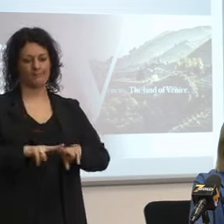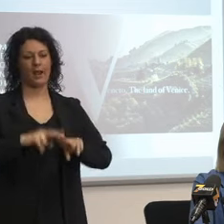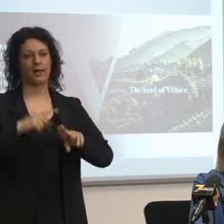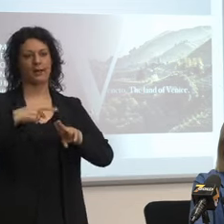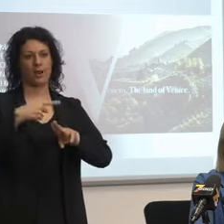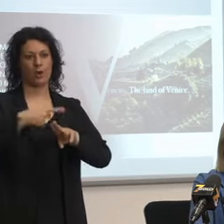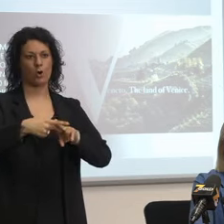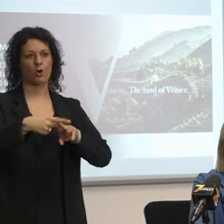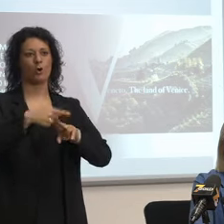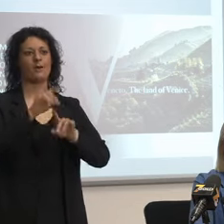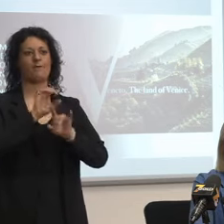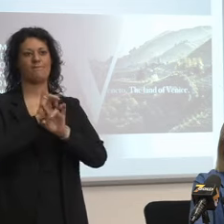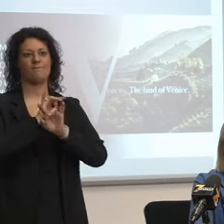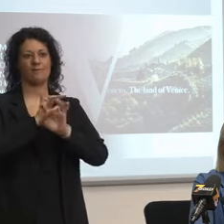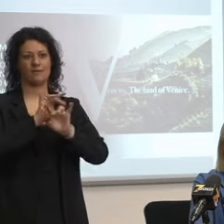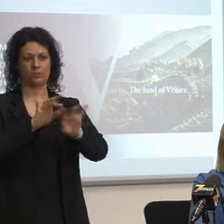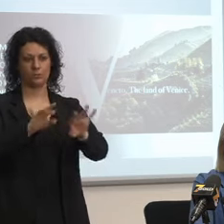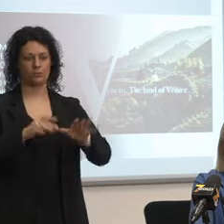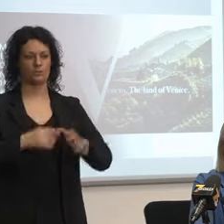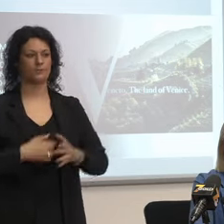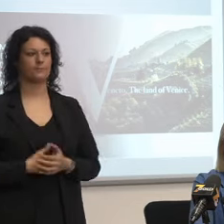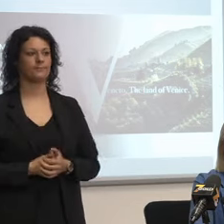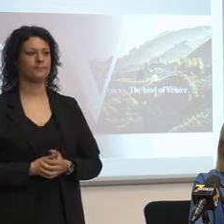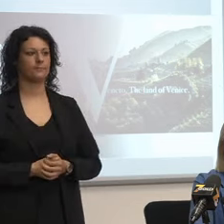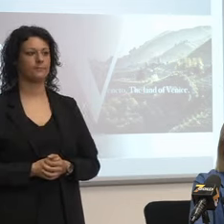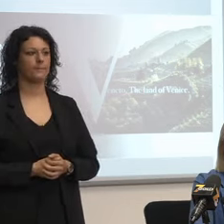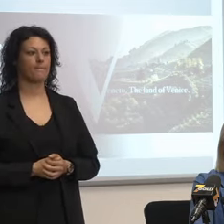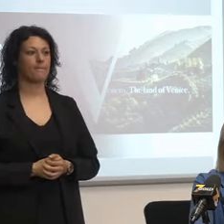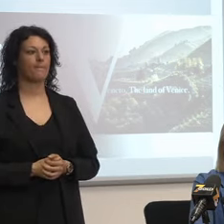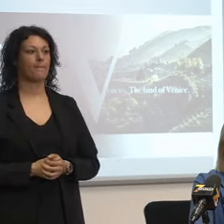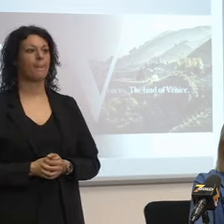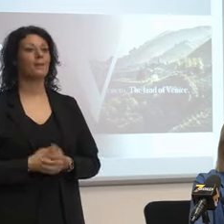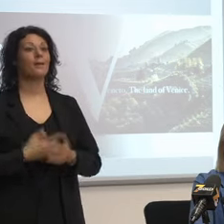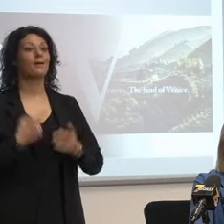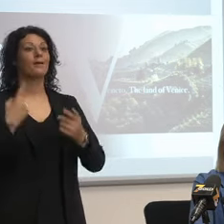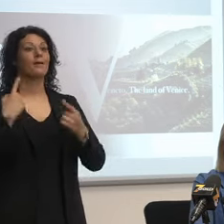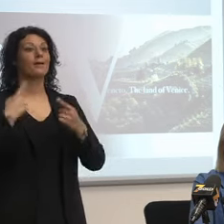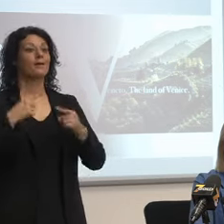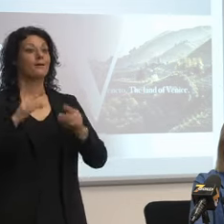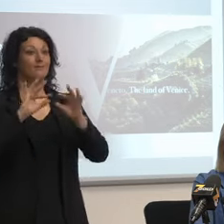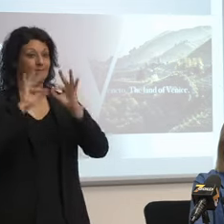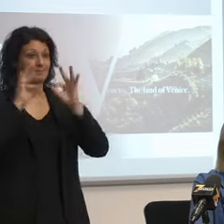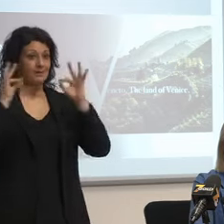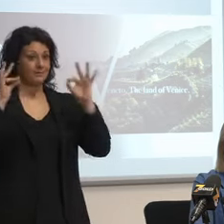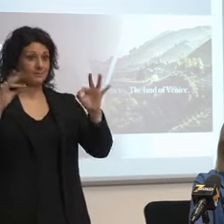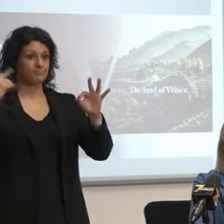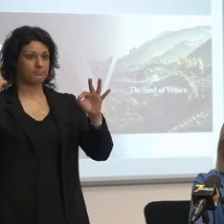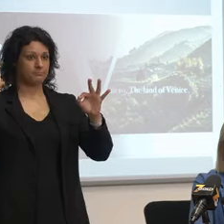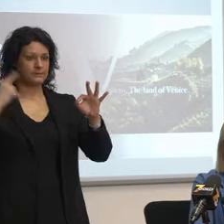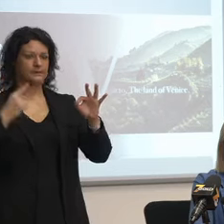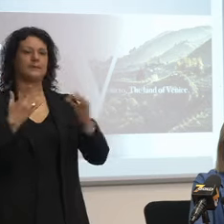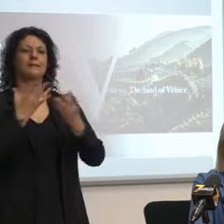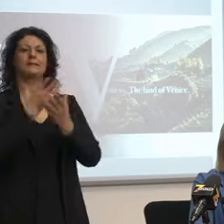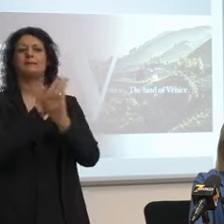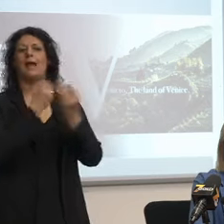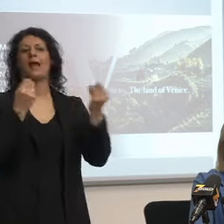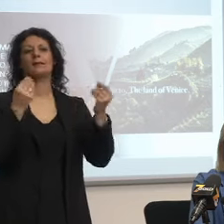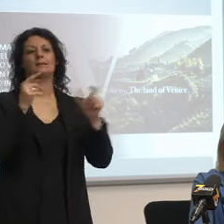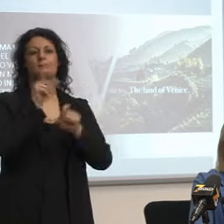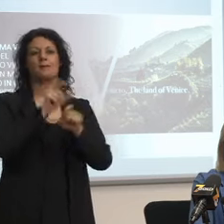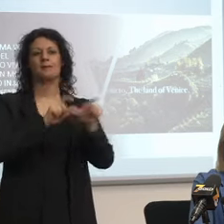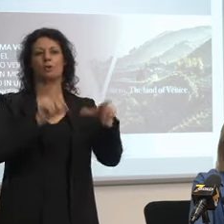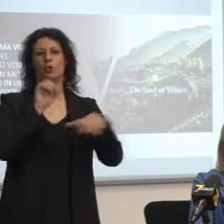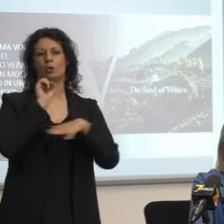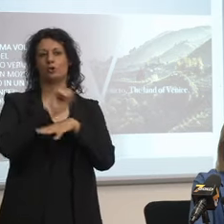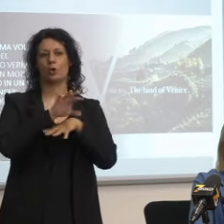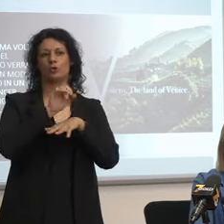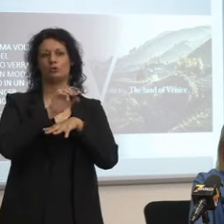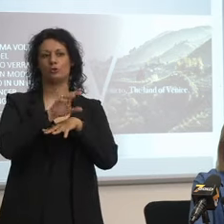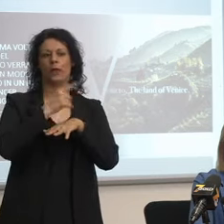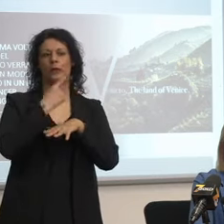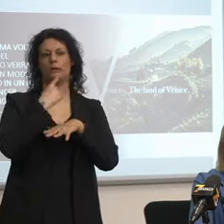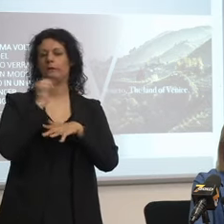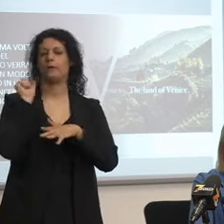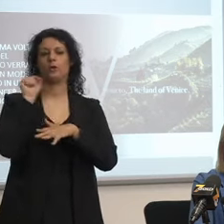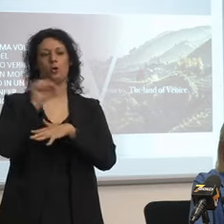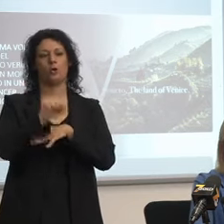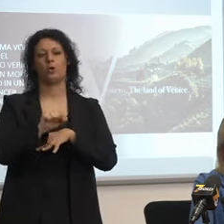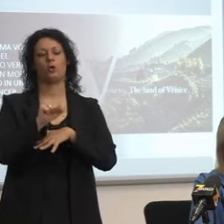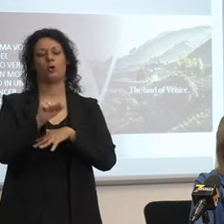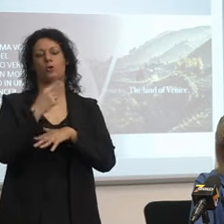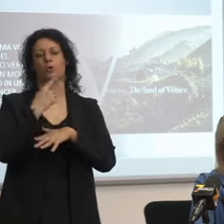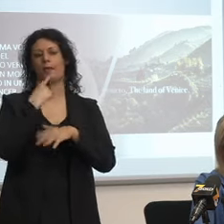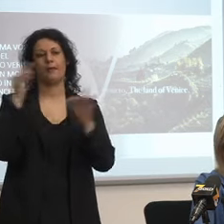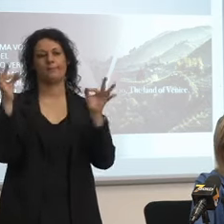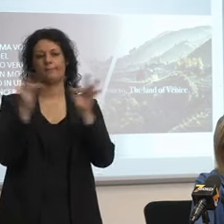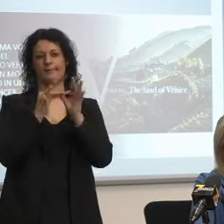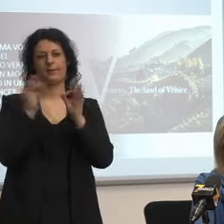come è stata contestata da parecchi docenti e è andato mandato soprattutto